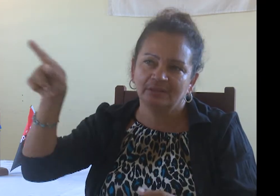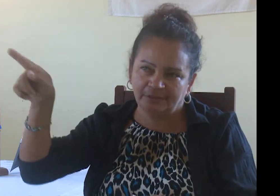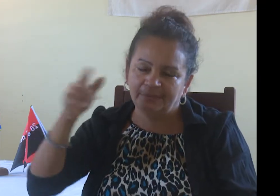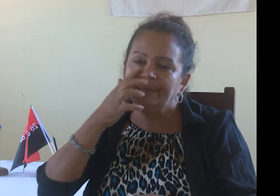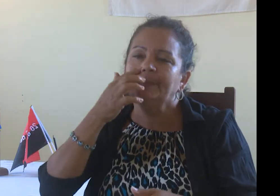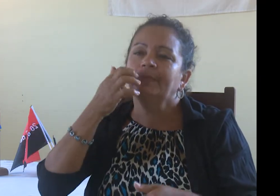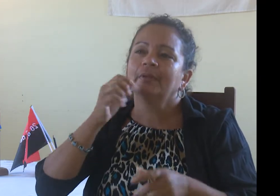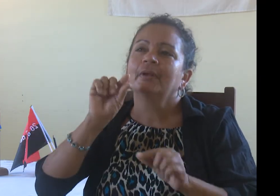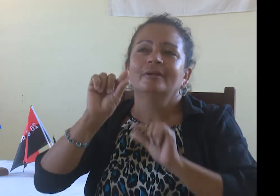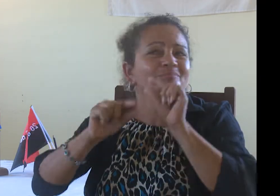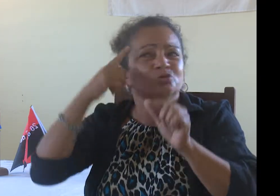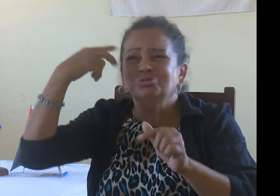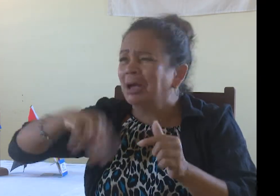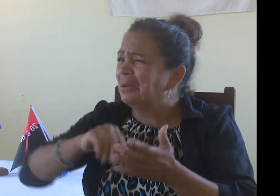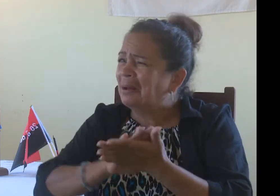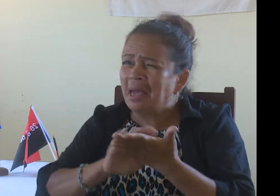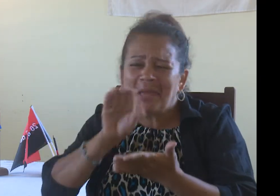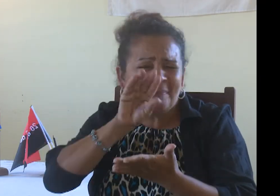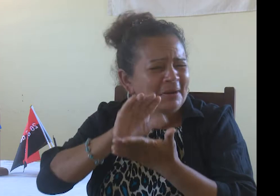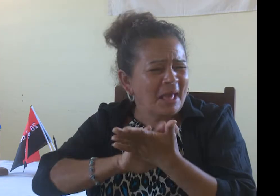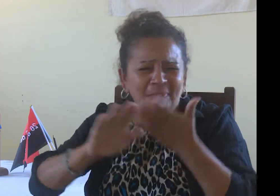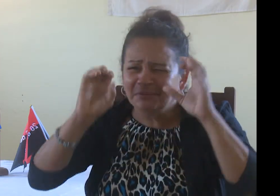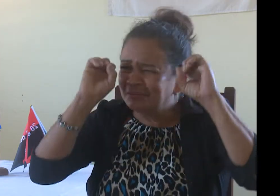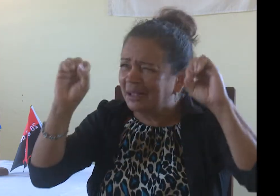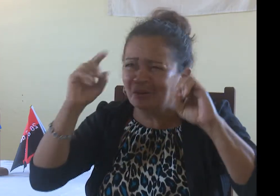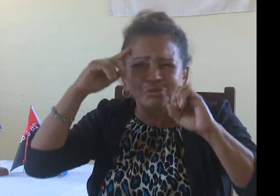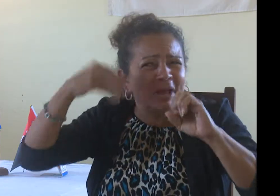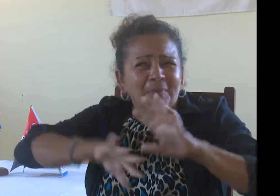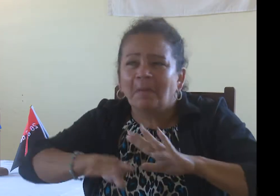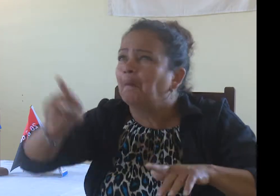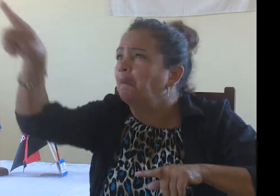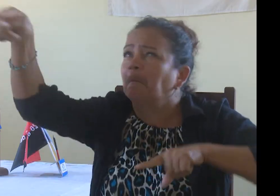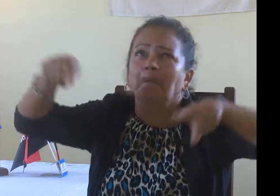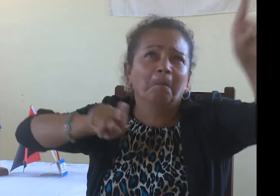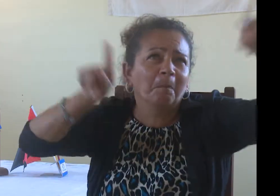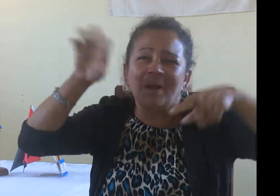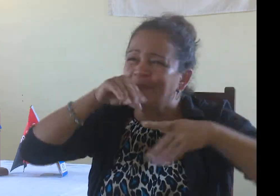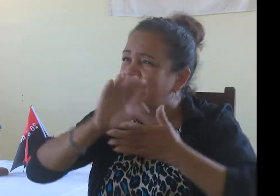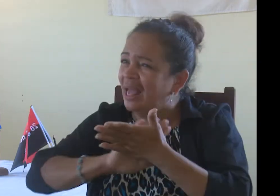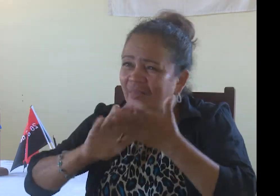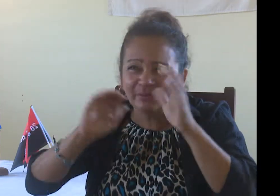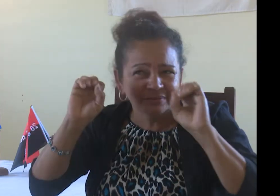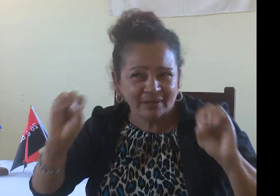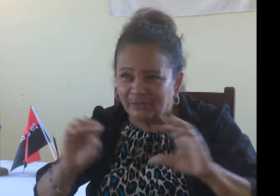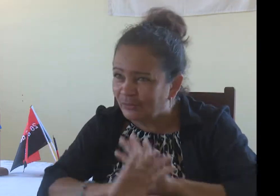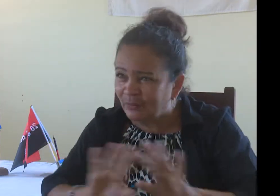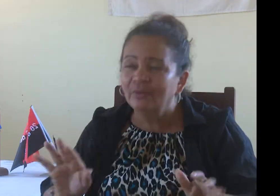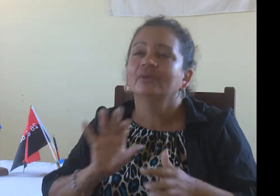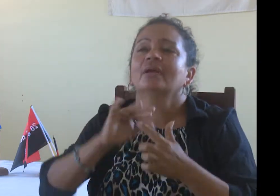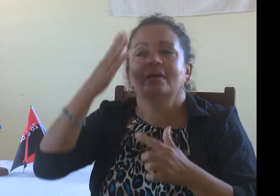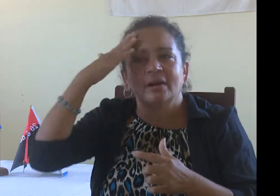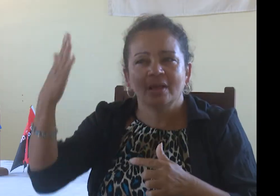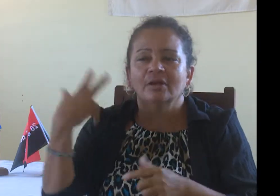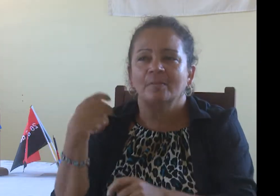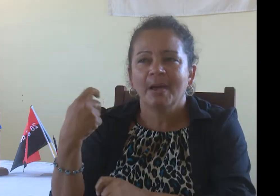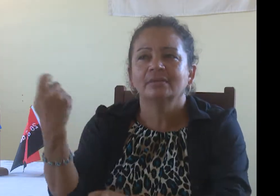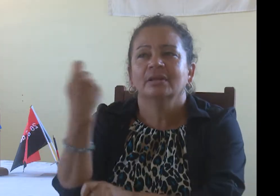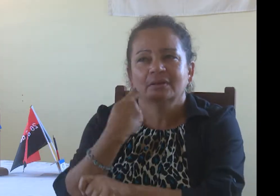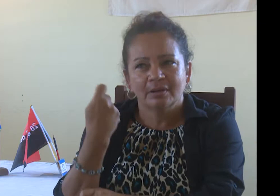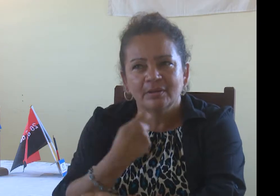una escuela de sordos llamada José Luis Tacerde. Yo no me comunicaba nada. Gracias a mis